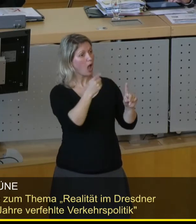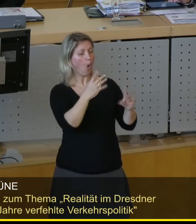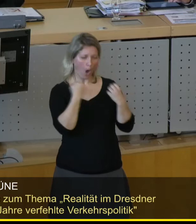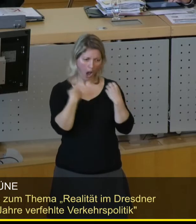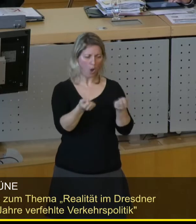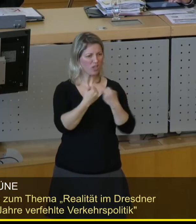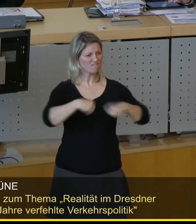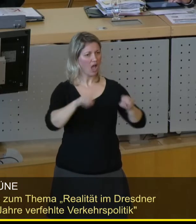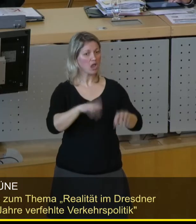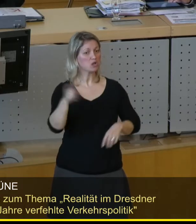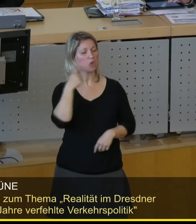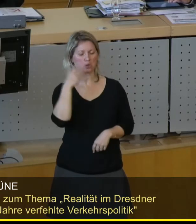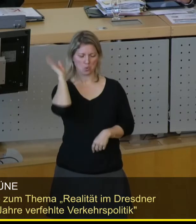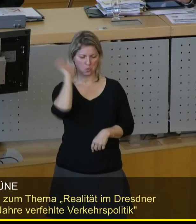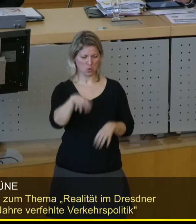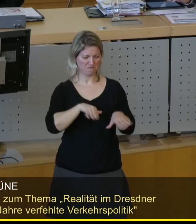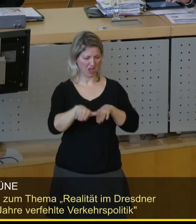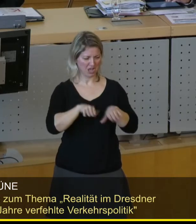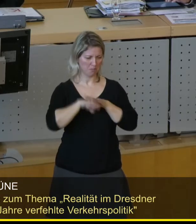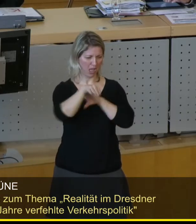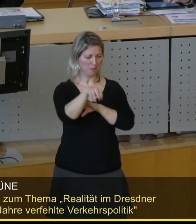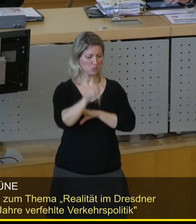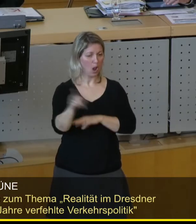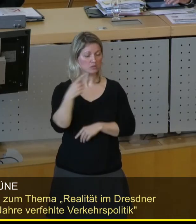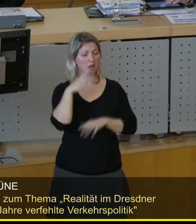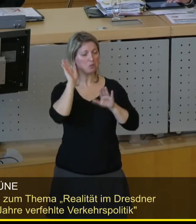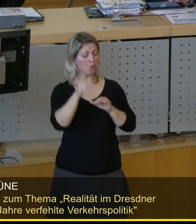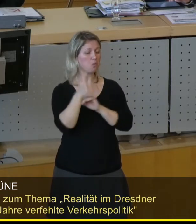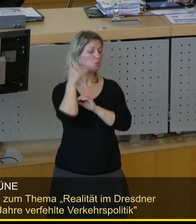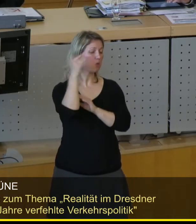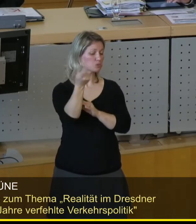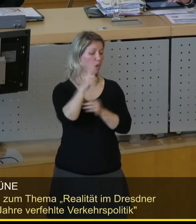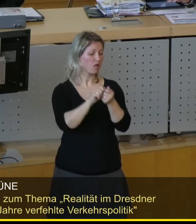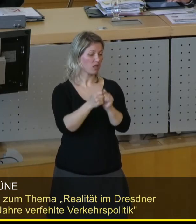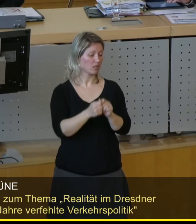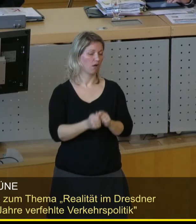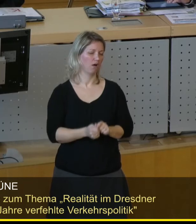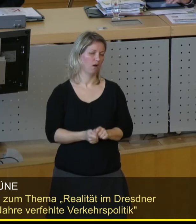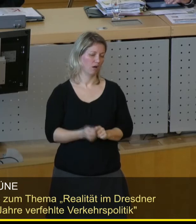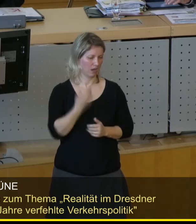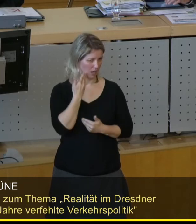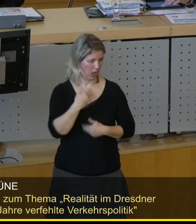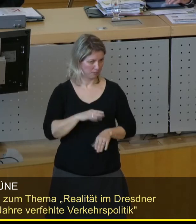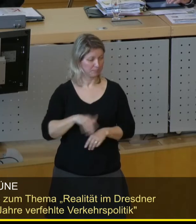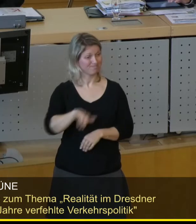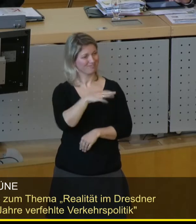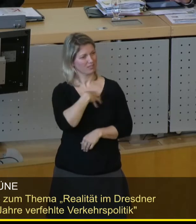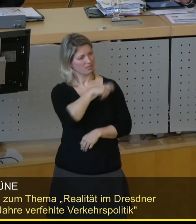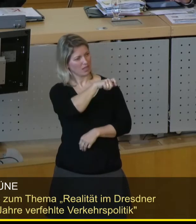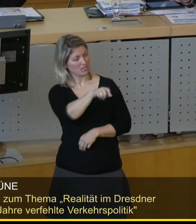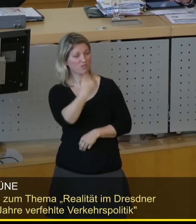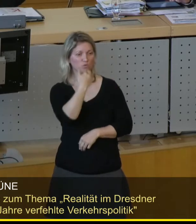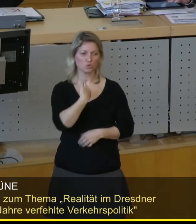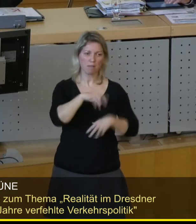fest, da läuft erst mal der Verkehr drüber. Und dann behaupten Sie, das soll da mal geändert werden. Das glaube ich Ihnen doch nicht. Die Dresdner und Dresdner wollen mehr